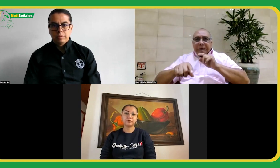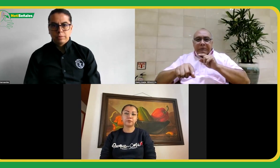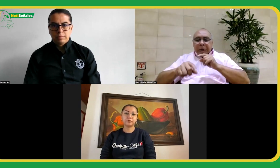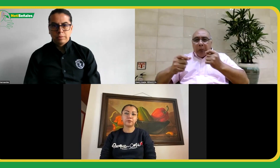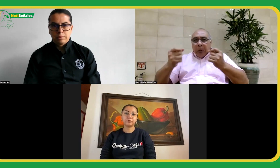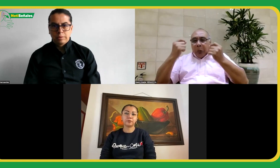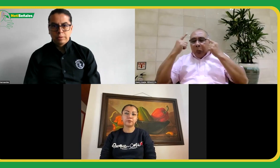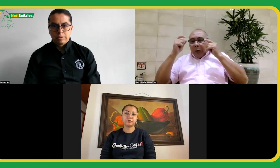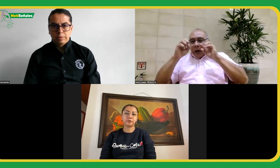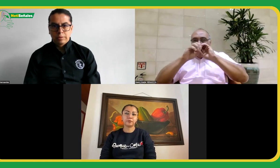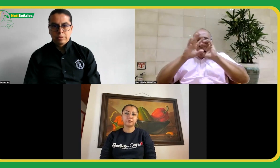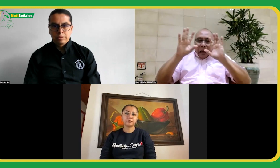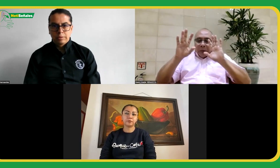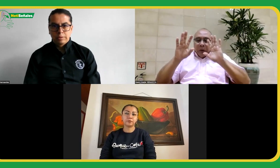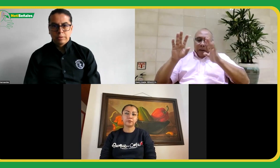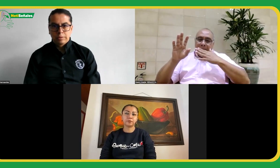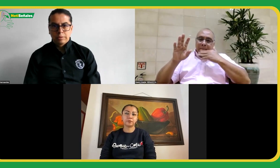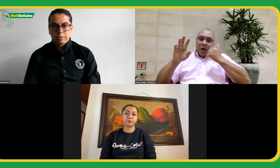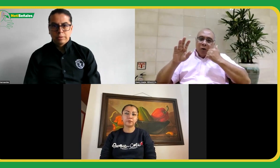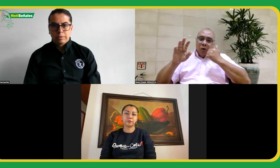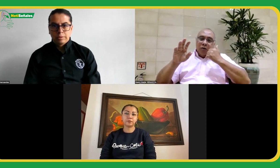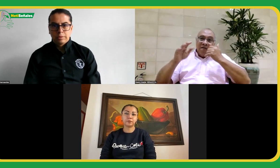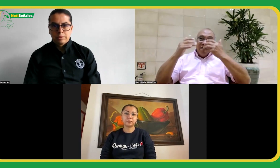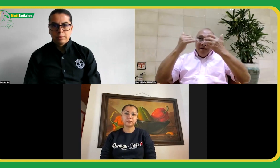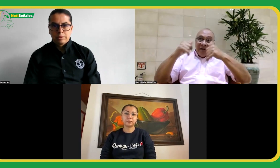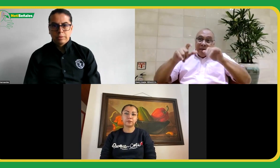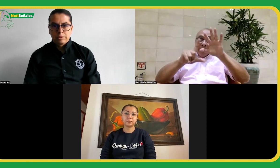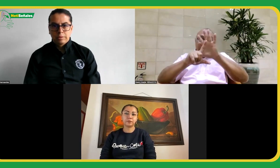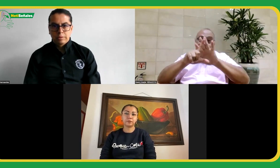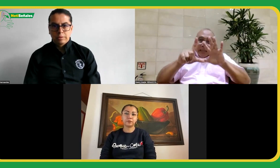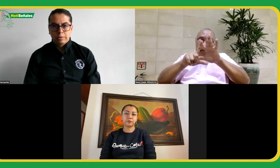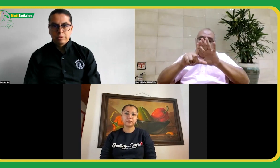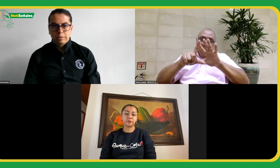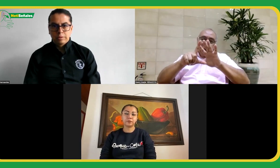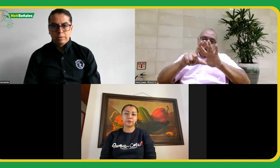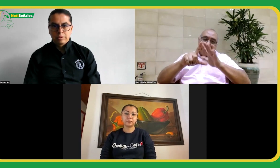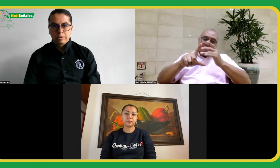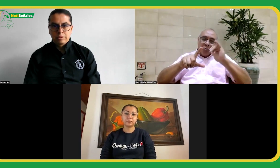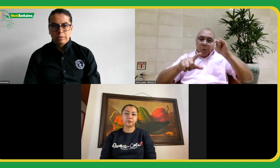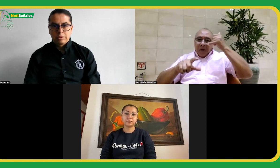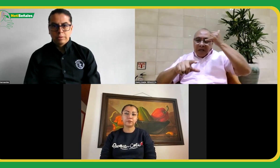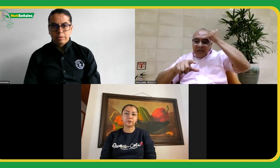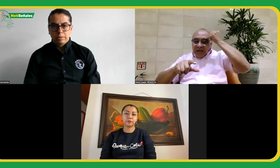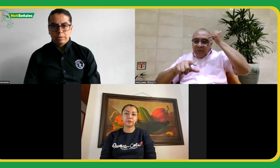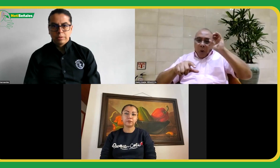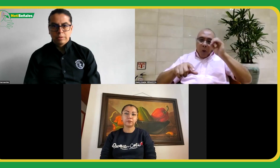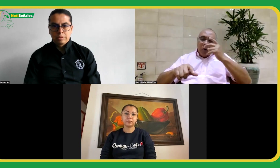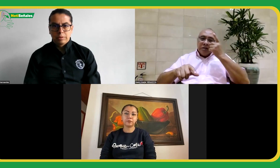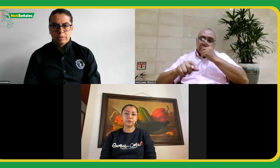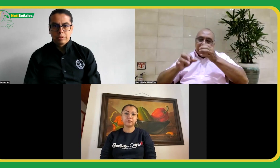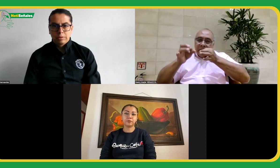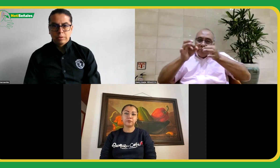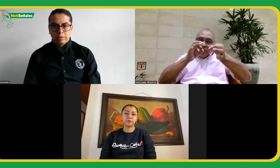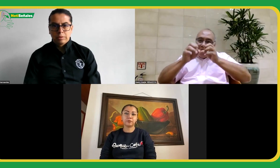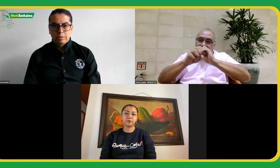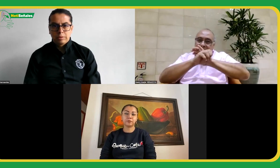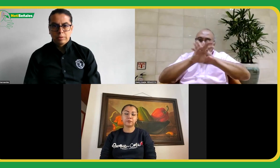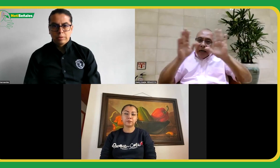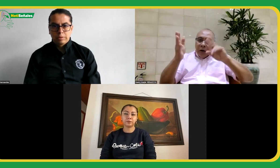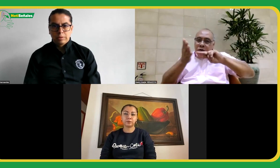internacional, probablemente algunos no la entiendan del todo. Entonces me gustaría que de pronto, apenas finalicemos, Joaquín o Sindan